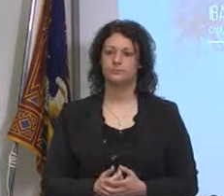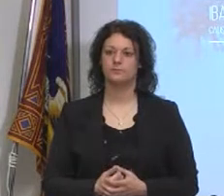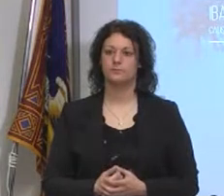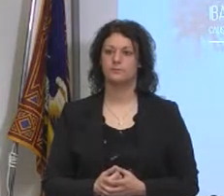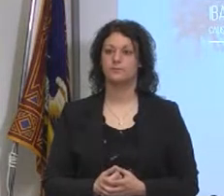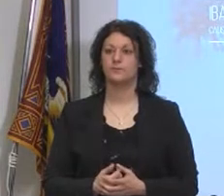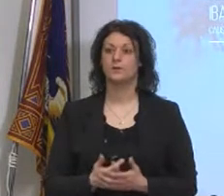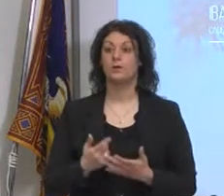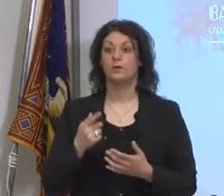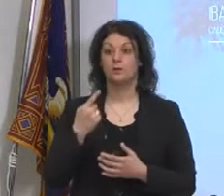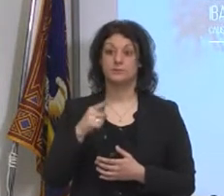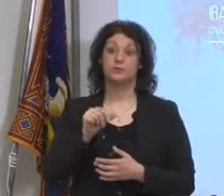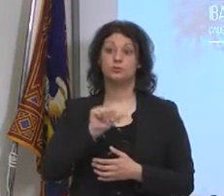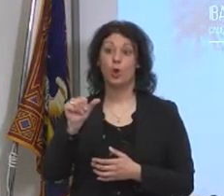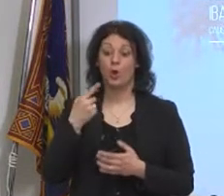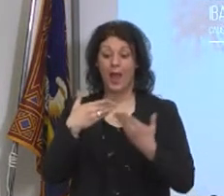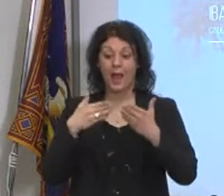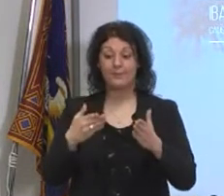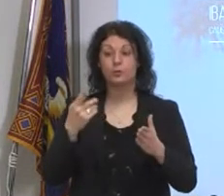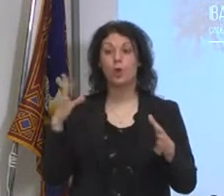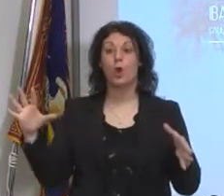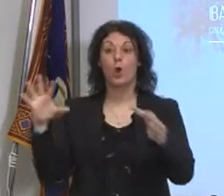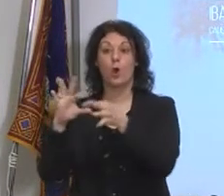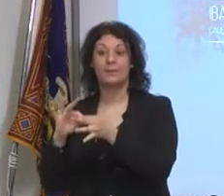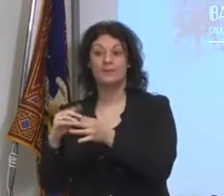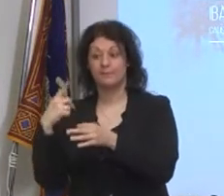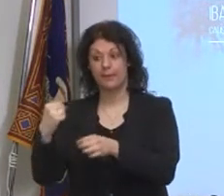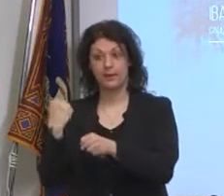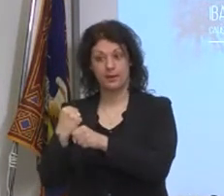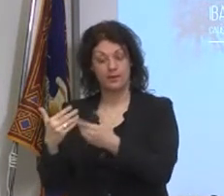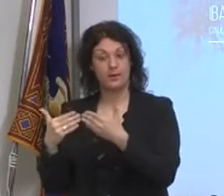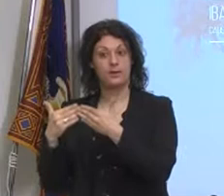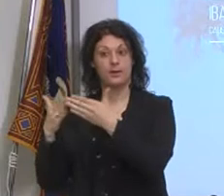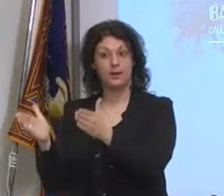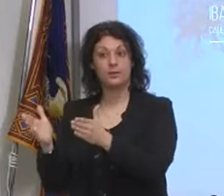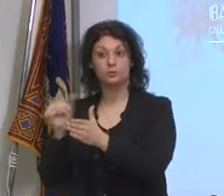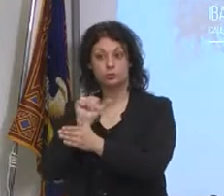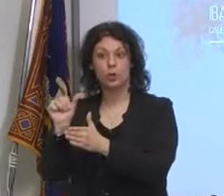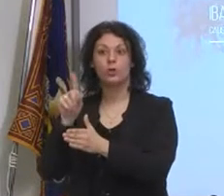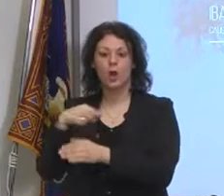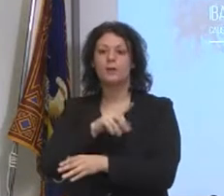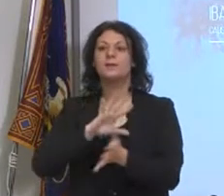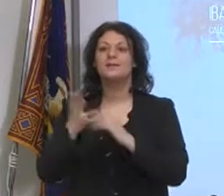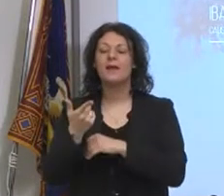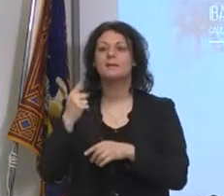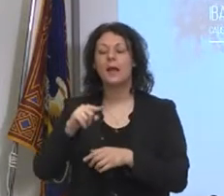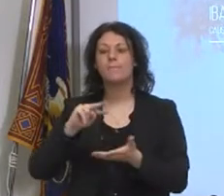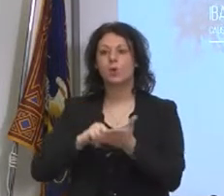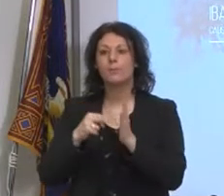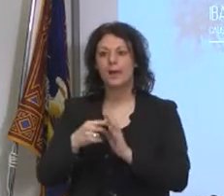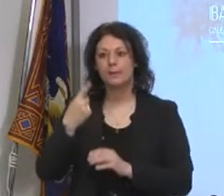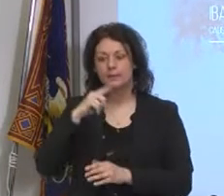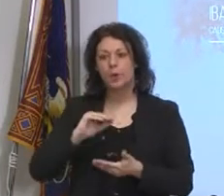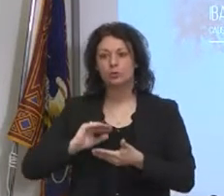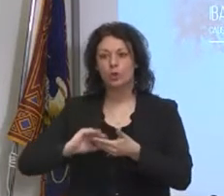legato alla riapertura, ma sta diventando, e questo ce lo dicono anche gli esperti, un problema sociale, psicologico. Ci sono